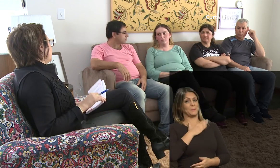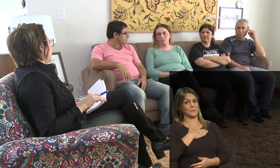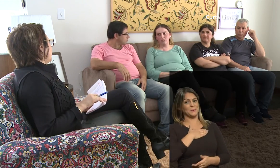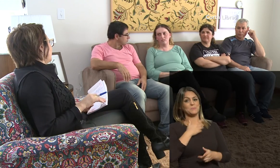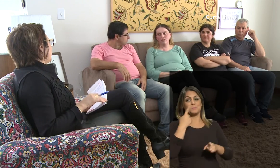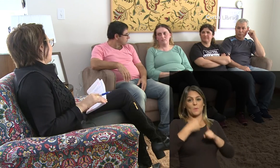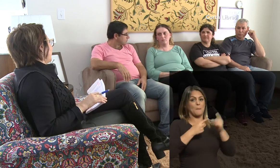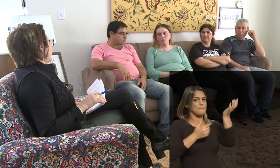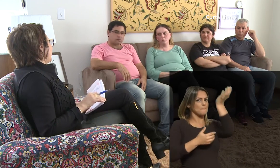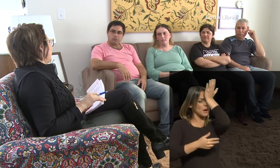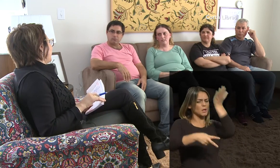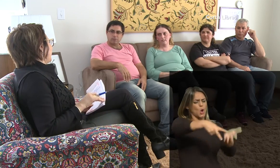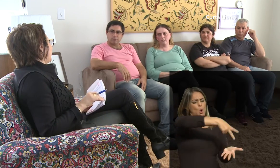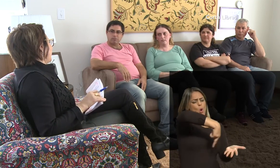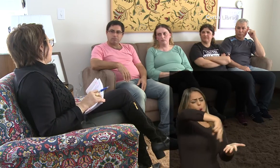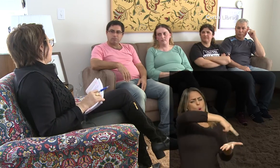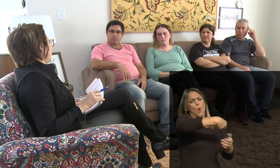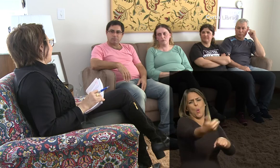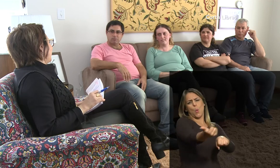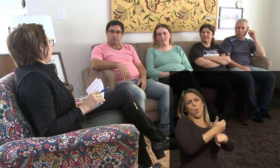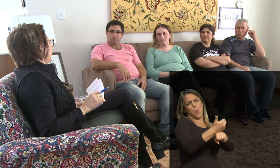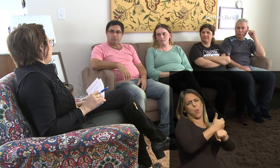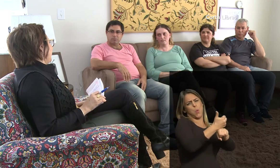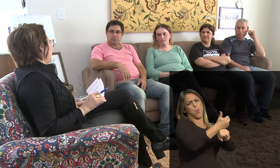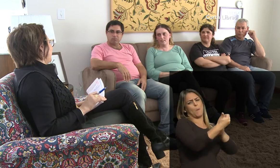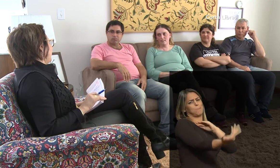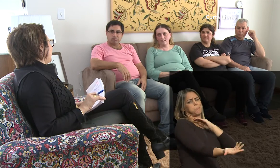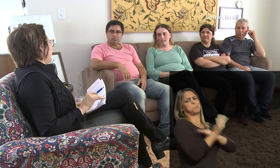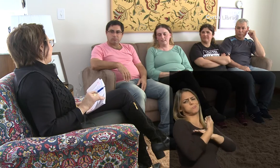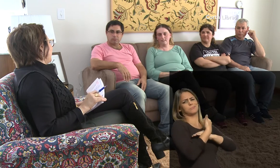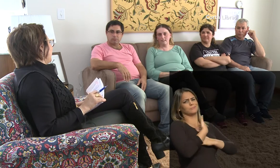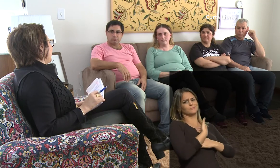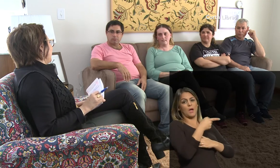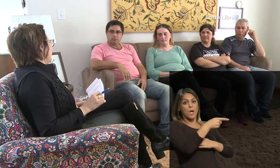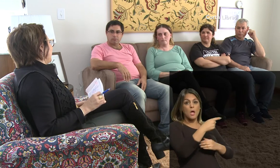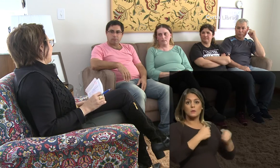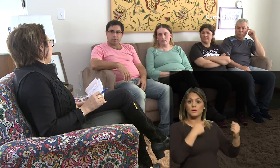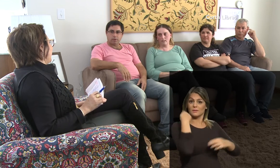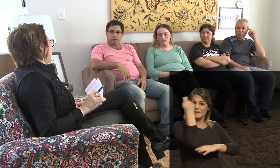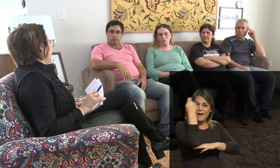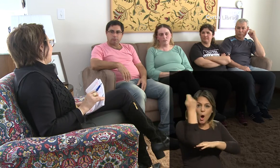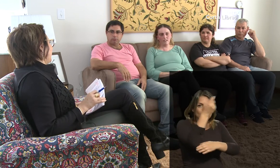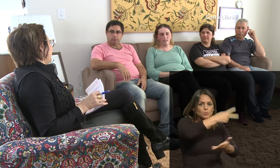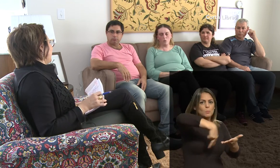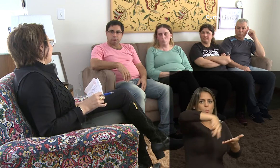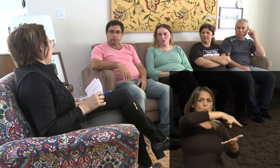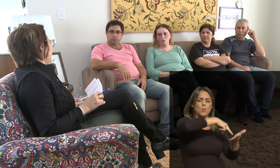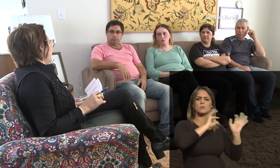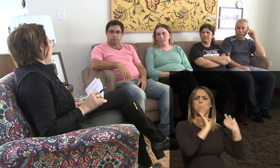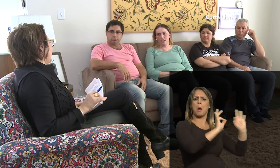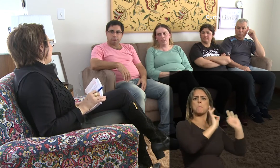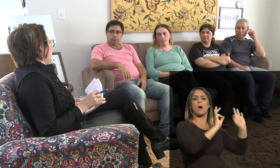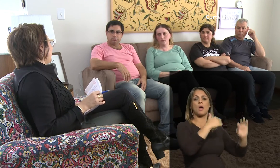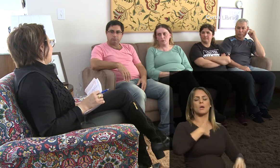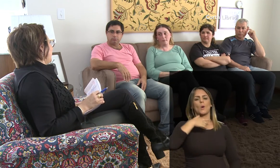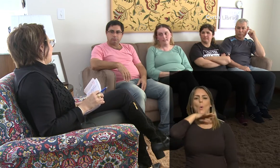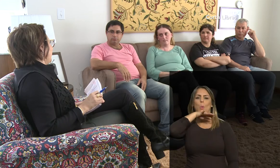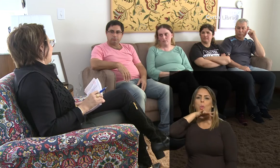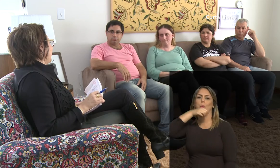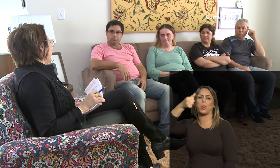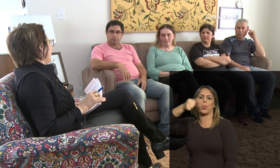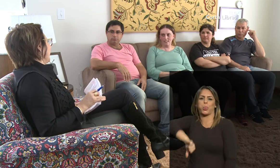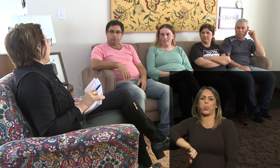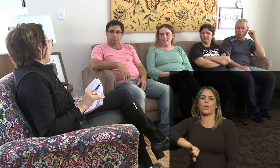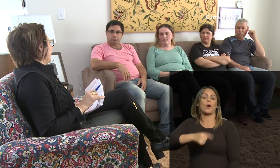dificulta para mim, né? Porque o Panta é um exímio dançarino. Ele dança música gaúcha como ninguém e eu sou